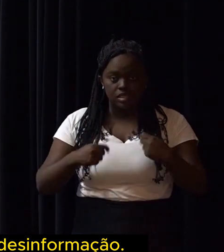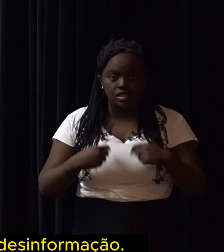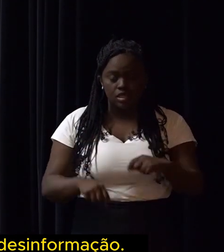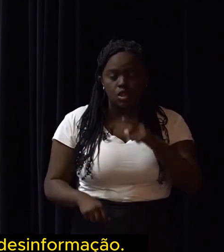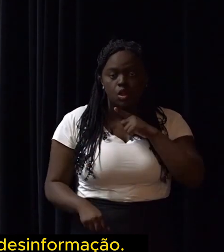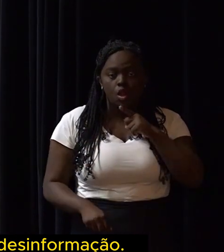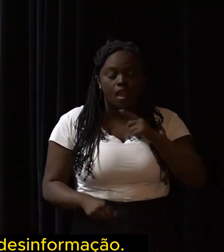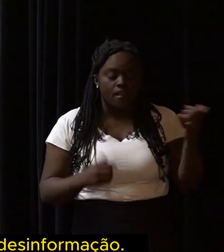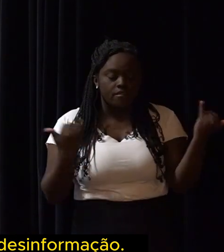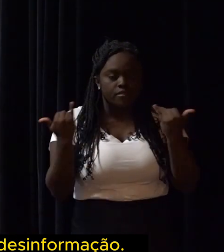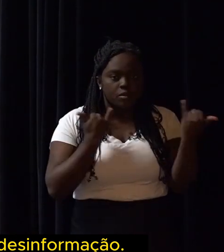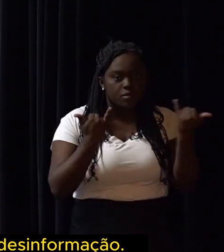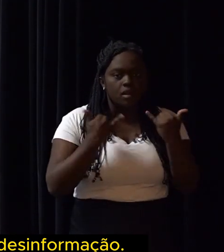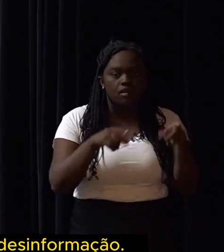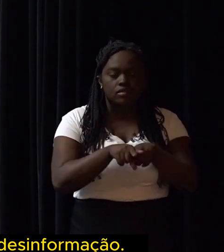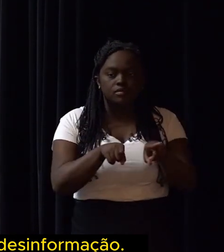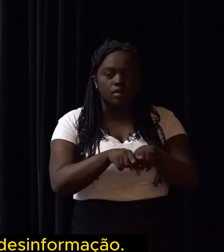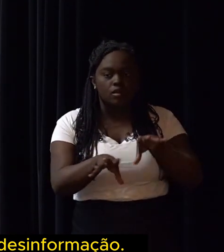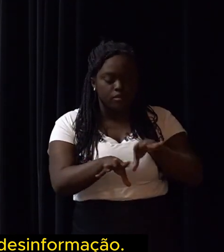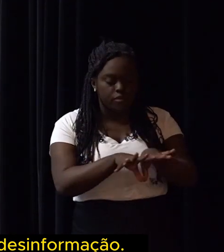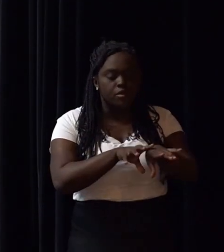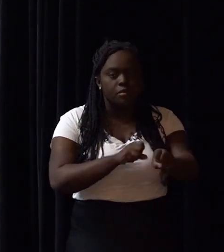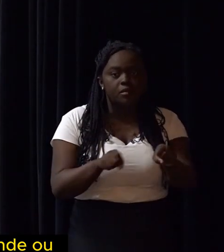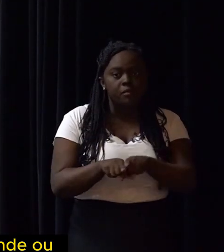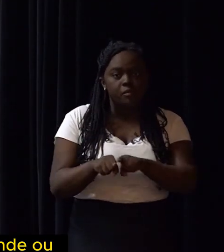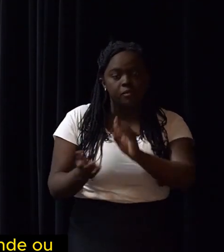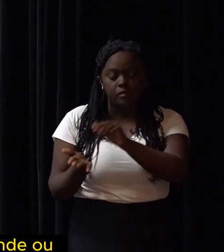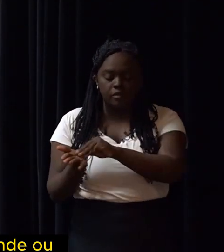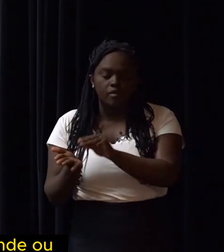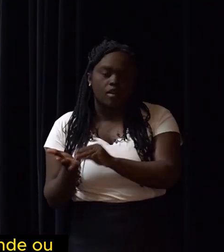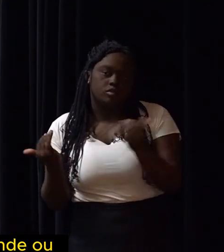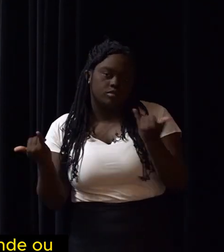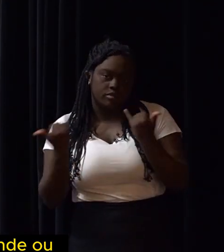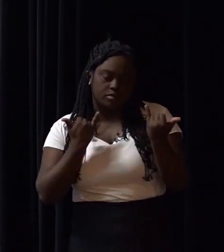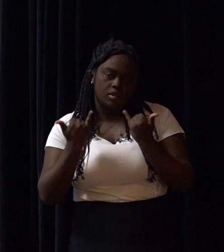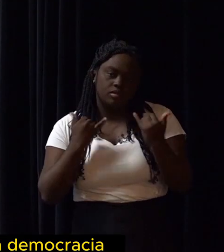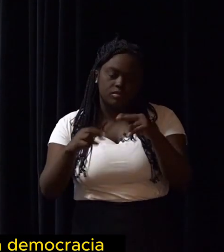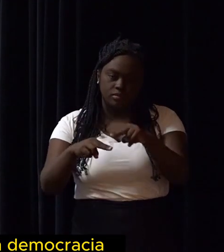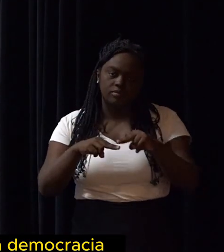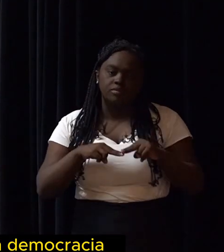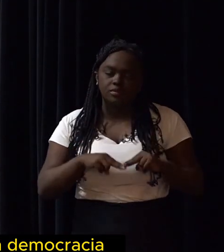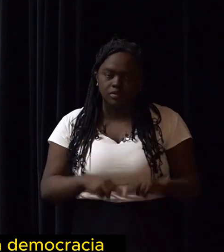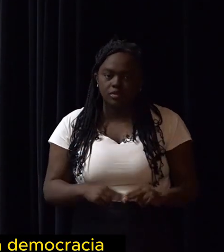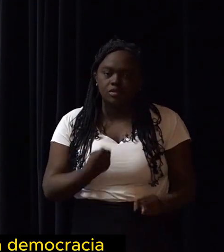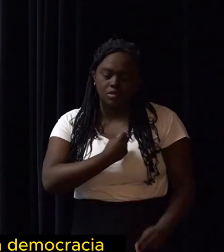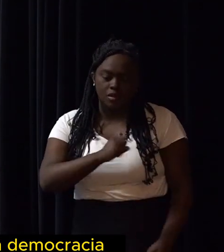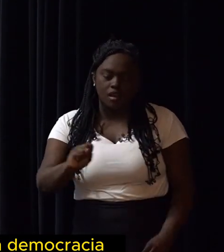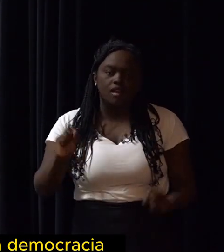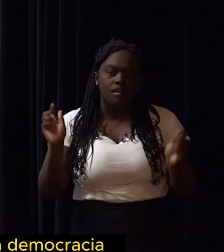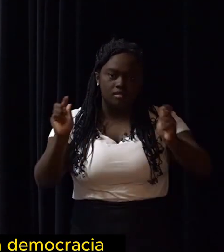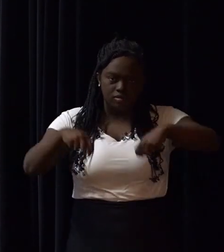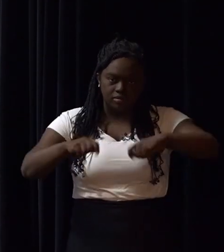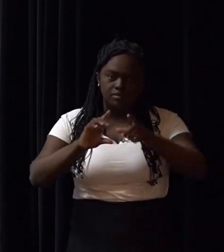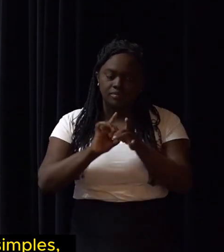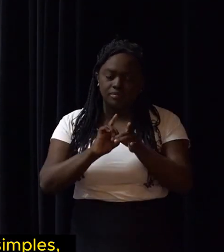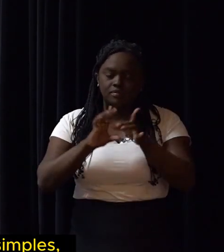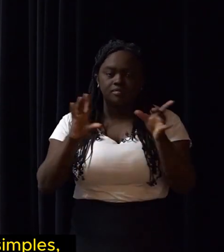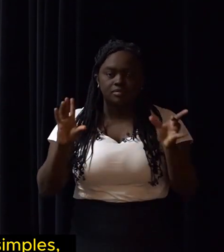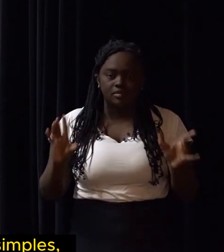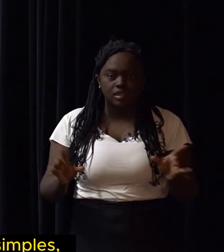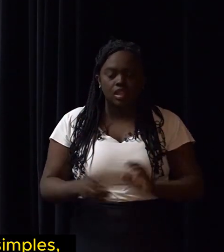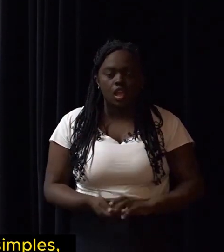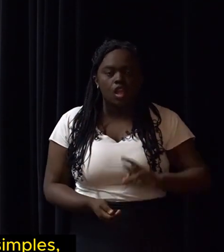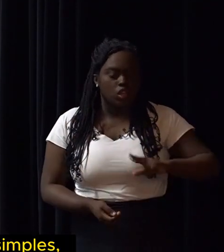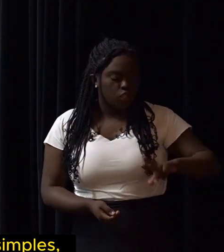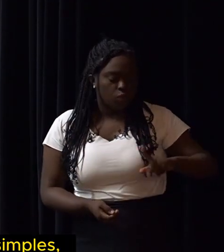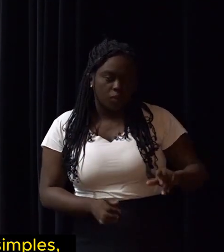e informar até sobre a desinformação, porque assim se defende, ou se torna possível defender a democracia, que não é